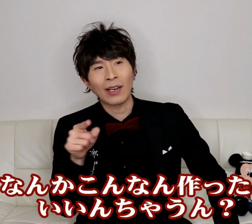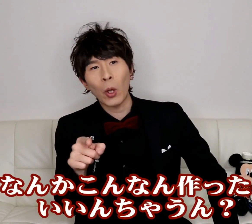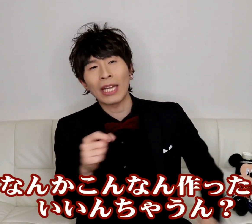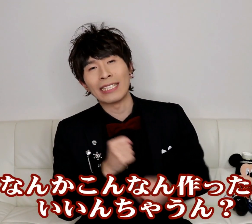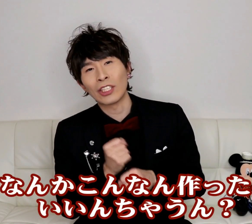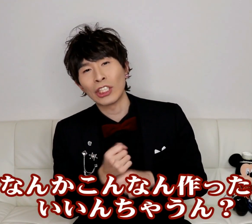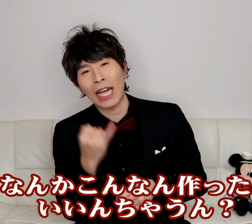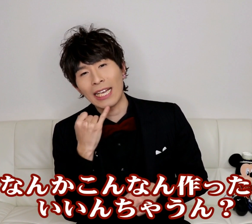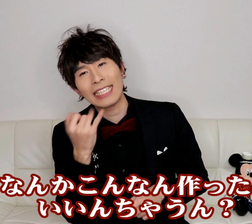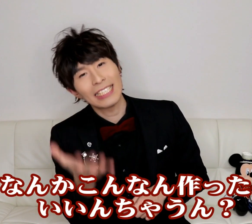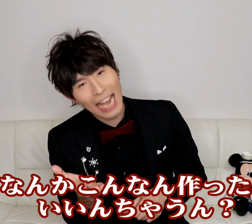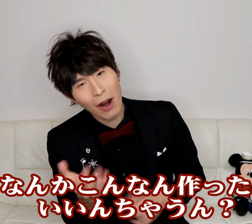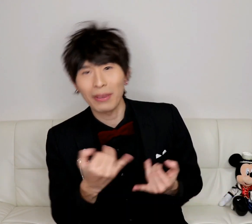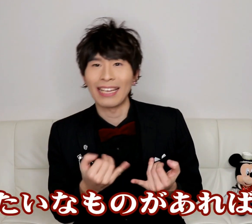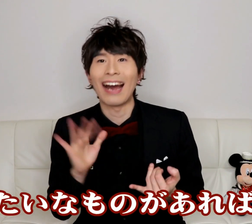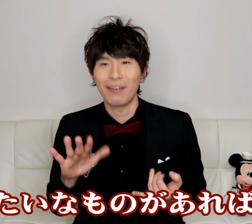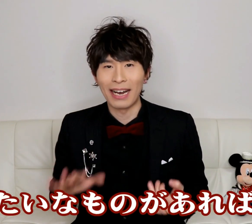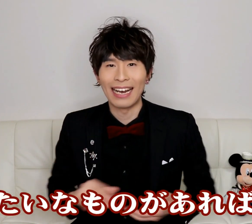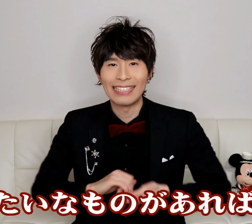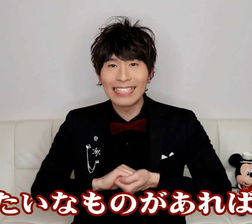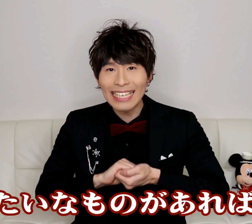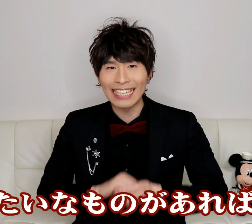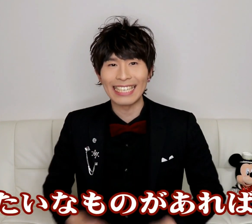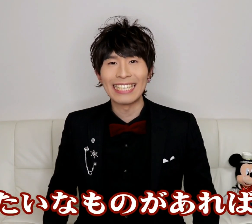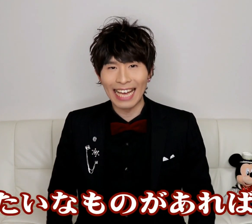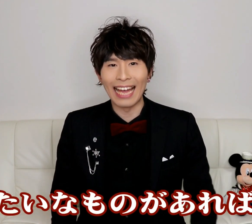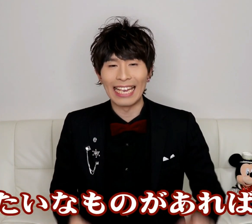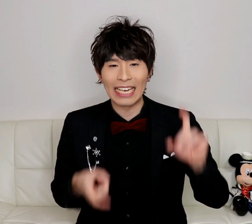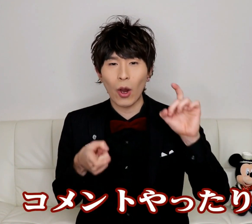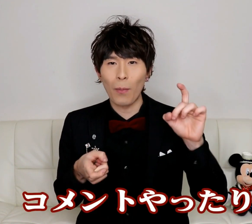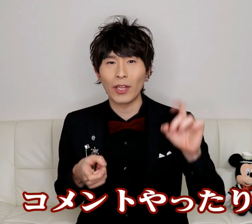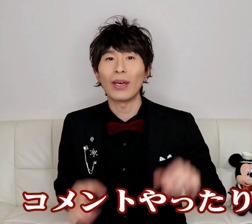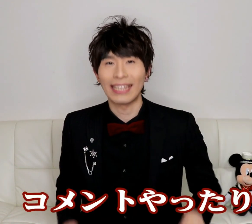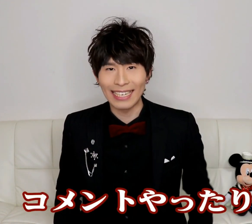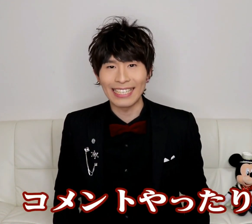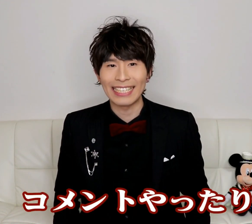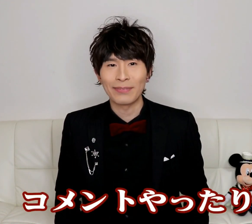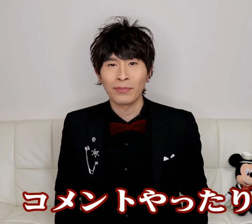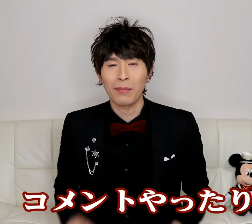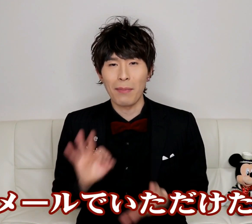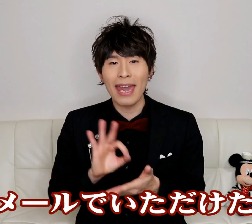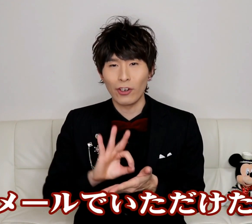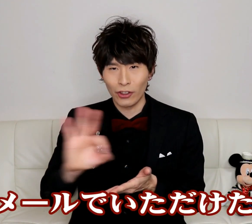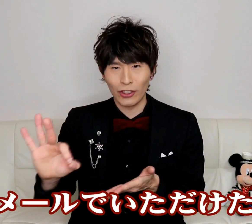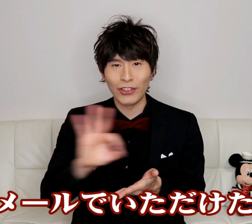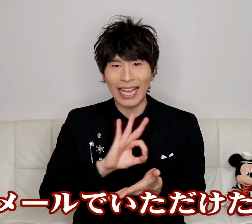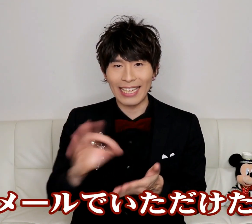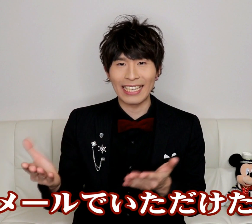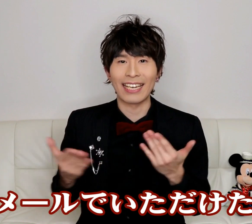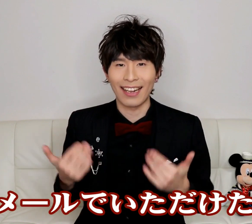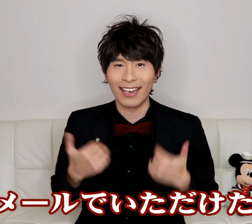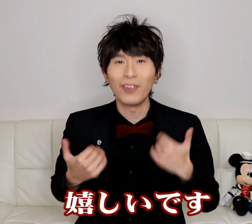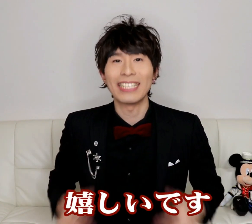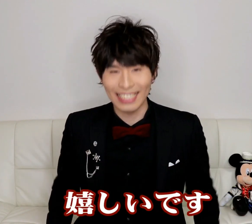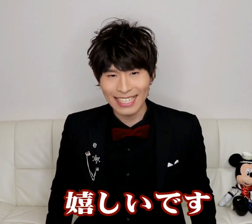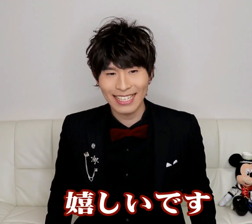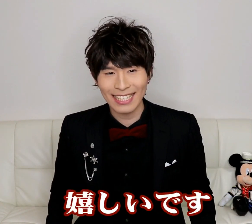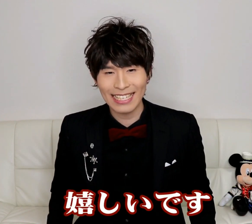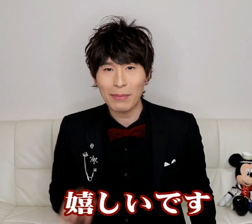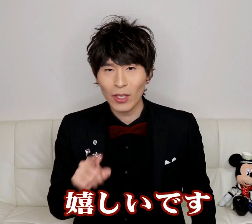こんな作ったらいいんちゃうみたいなのあればぜひはいコメントやったりまあメールでいただけたら嬉しいですまあ